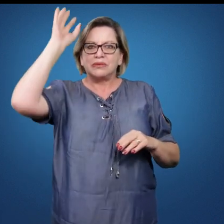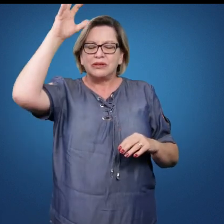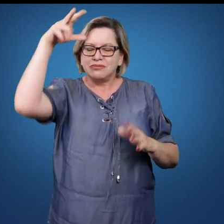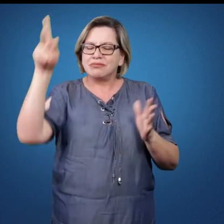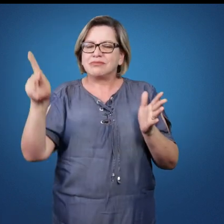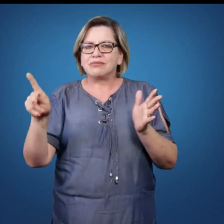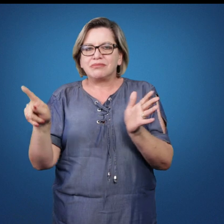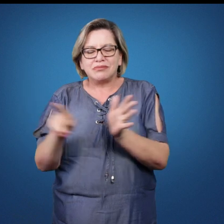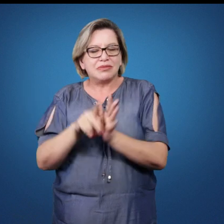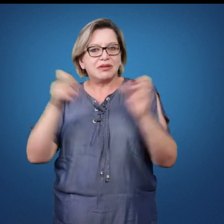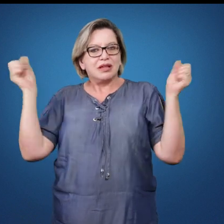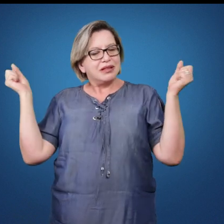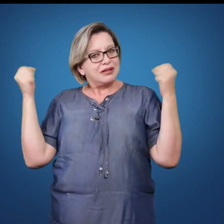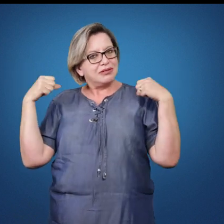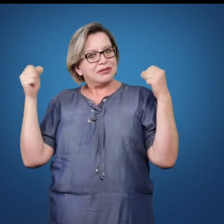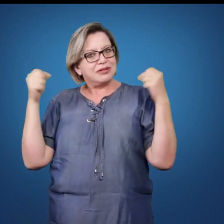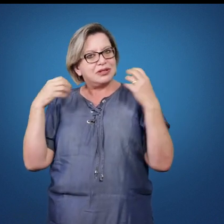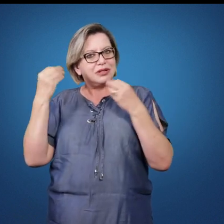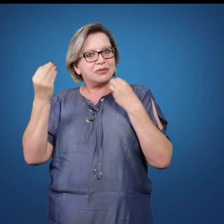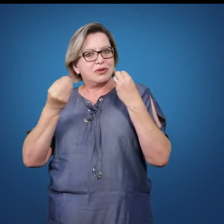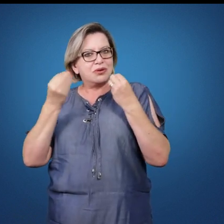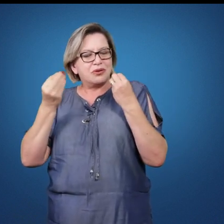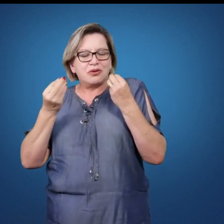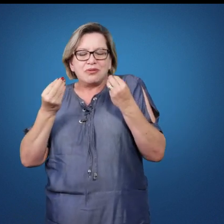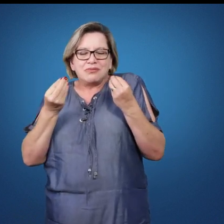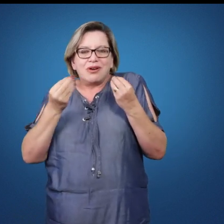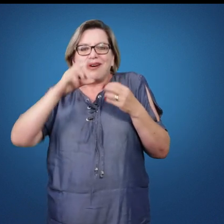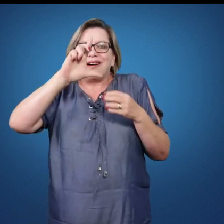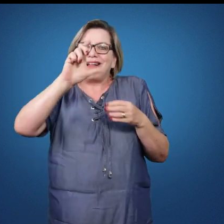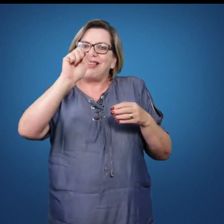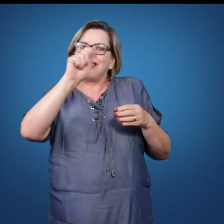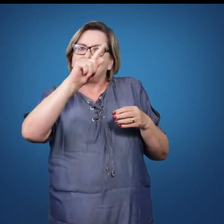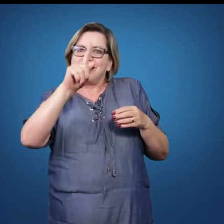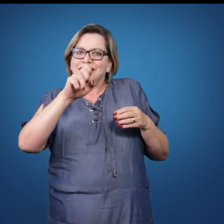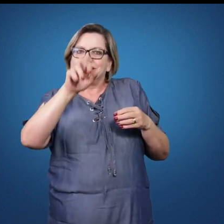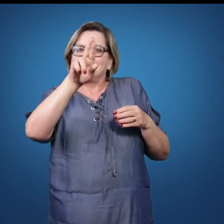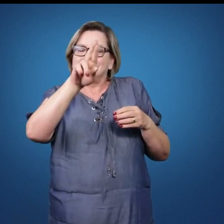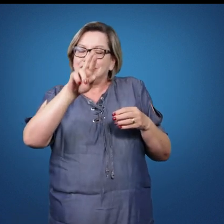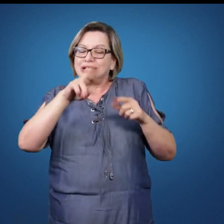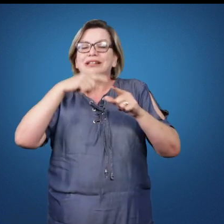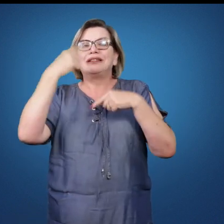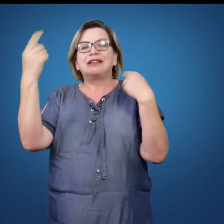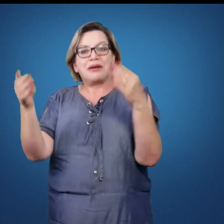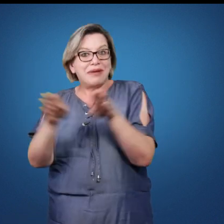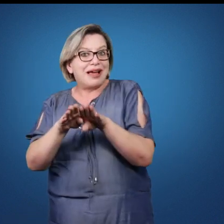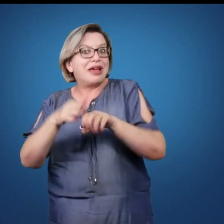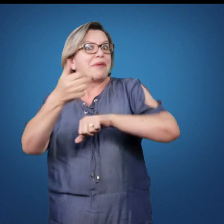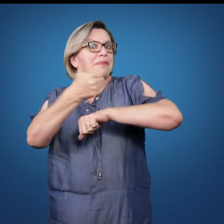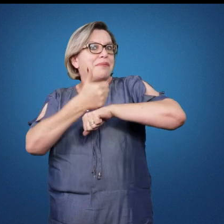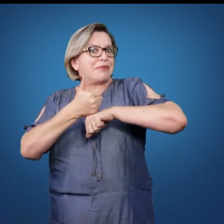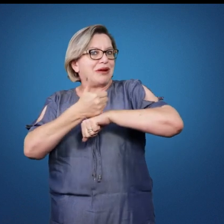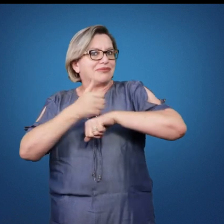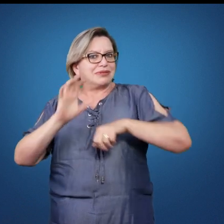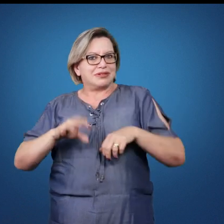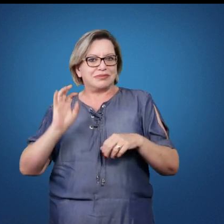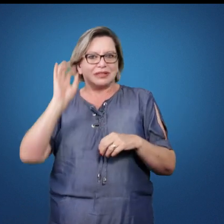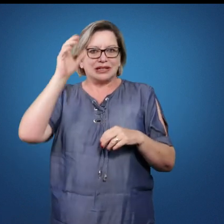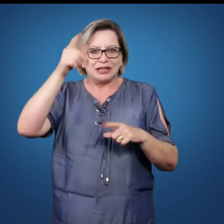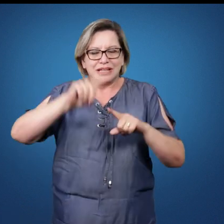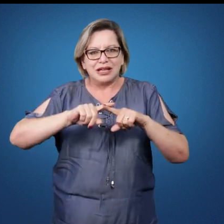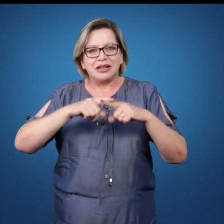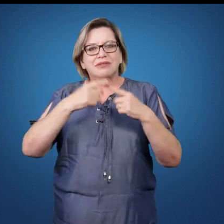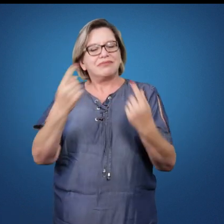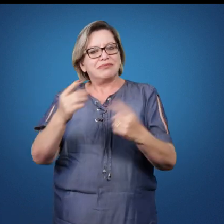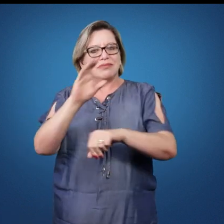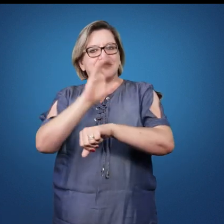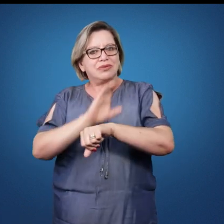área e também como perspectiva de lazer e uma perspectiva de profissionalização. Mas além de tudo, como o nosso curso